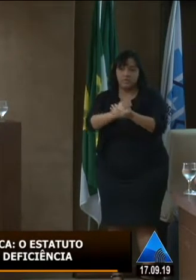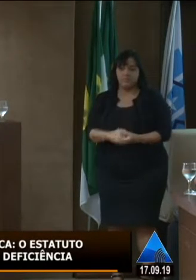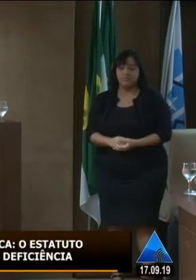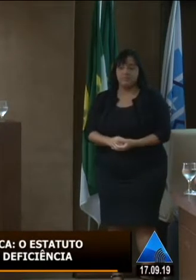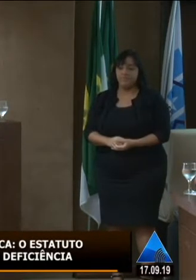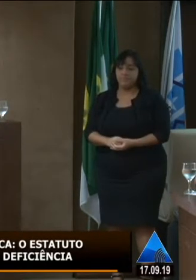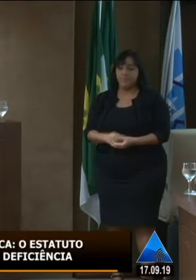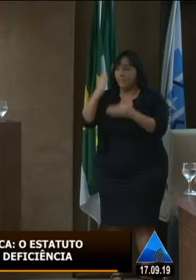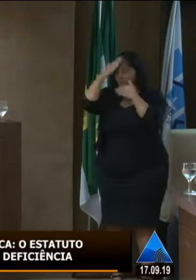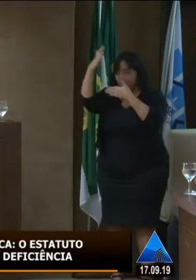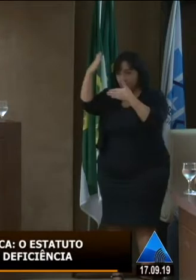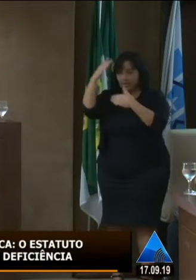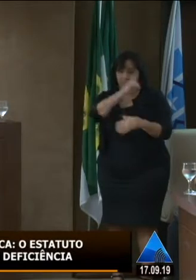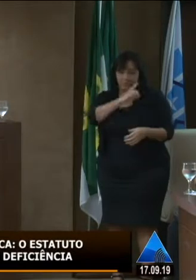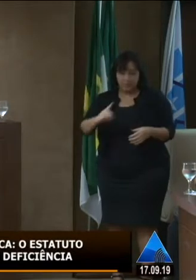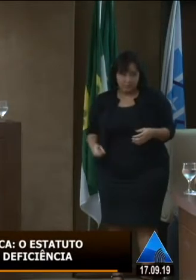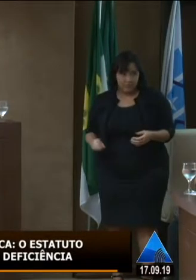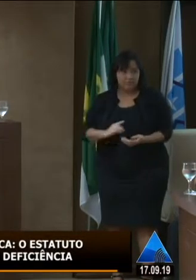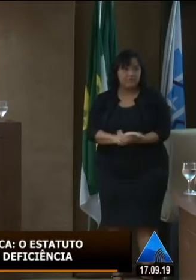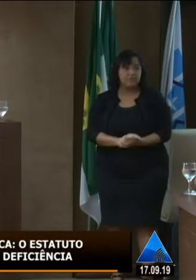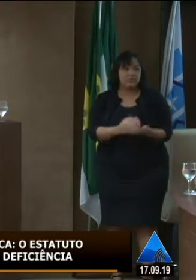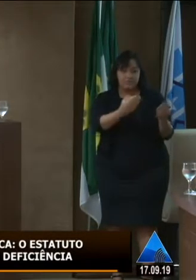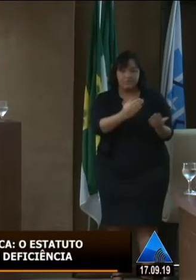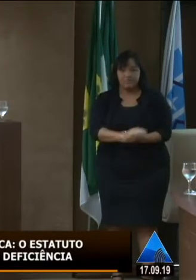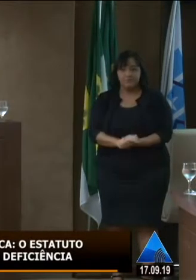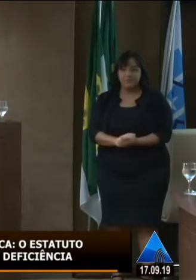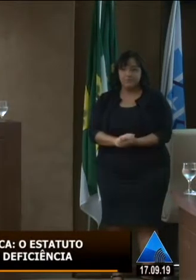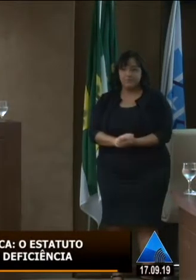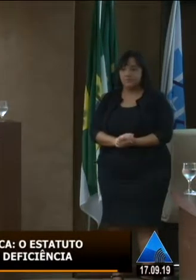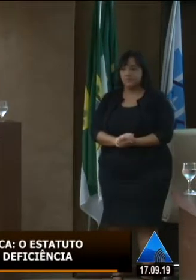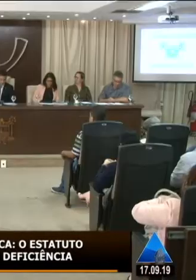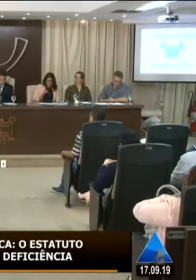Norte. Obrigado, deputado, e nós estamos na disposição.